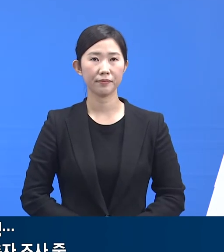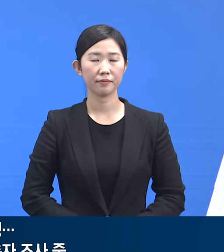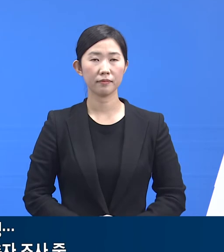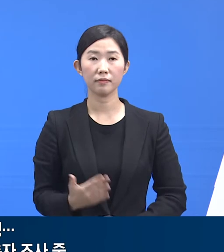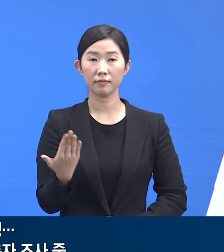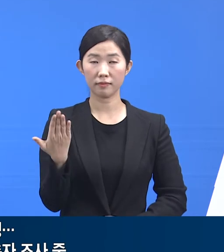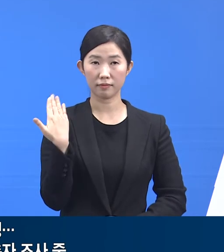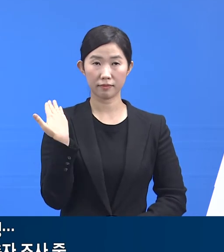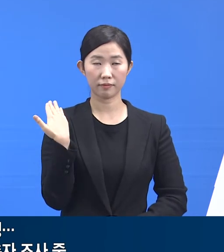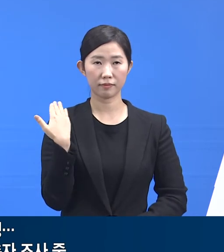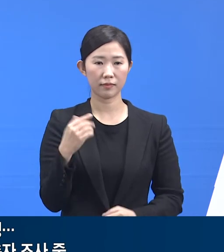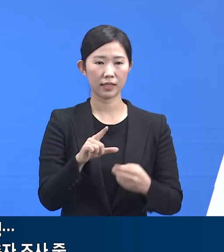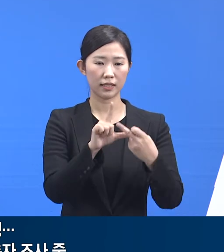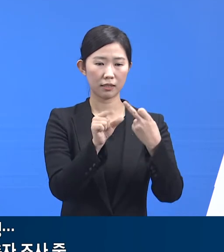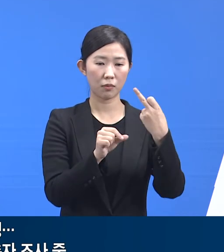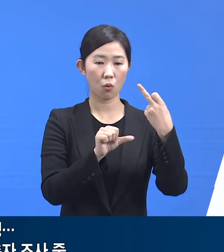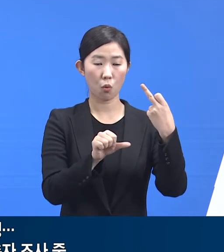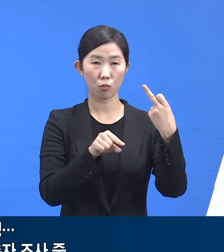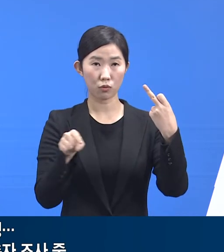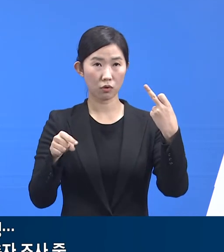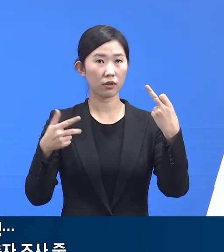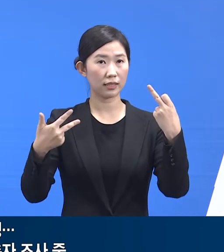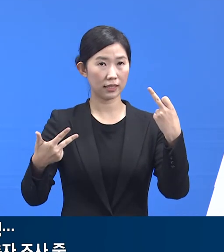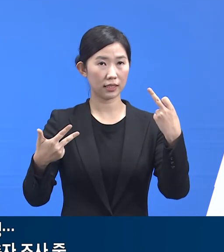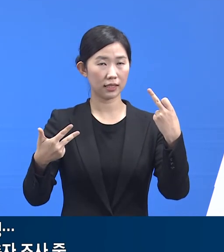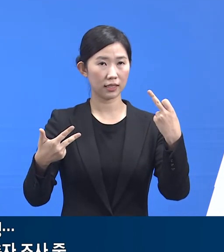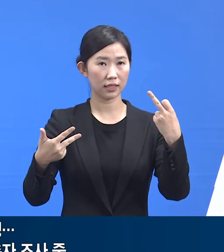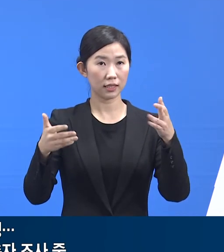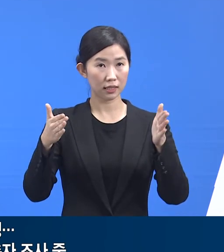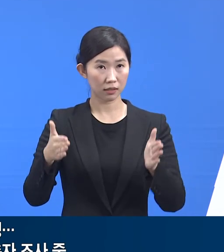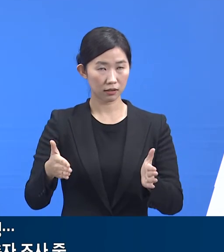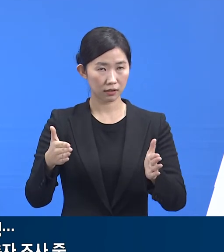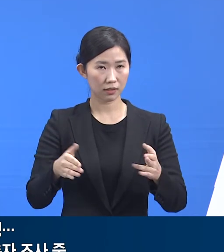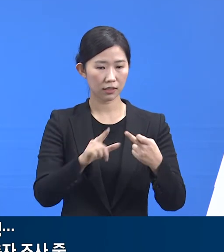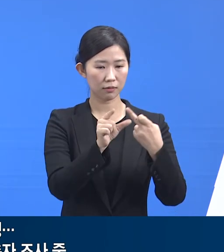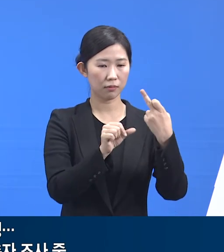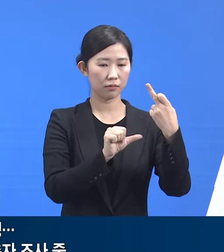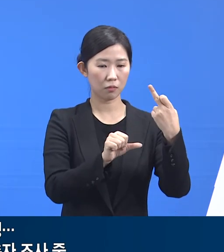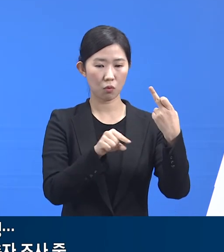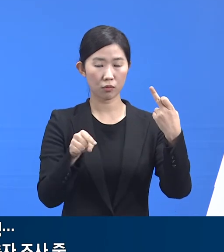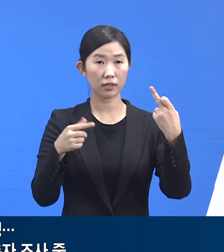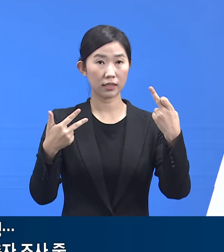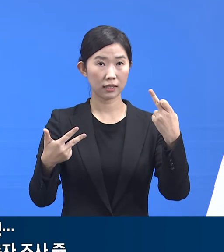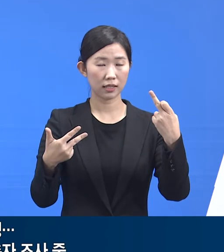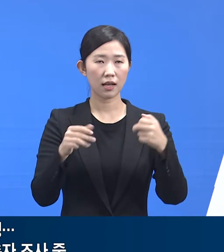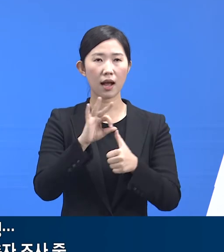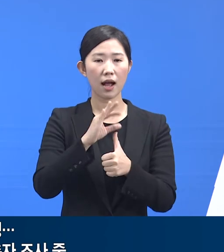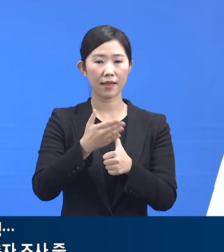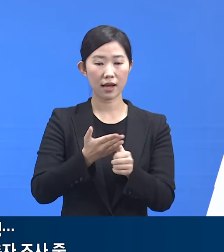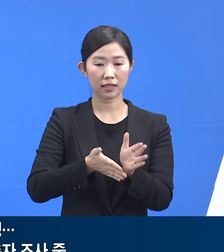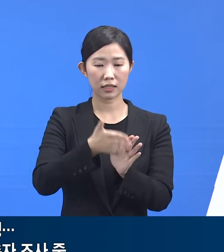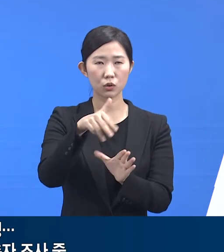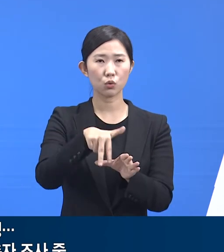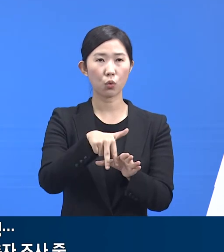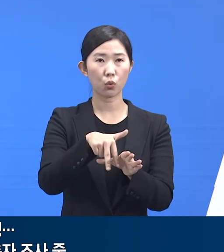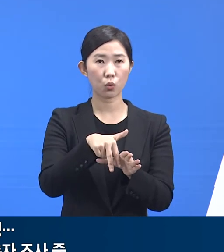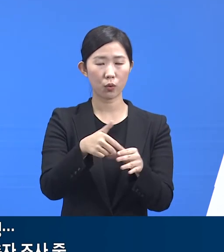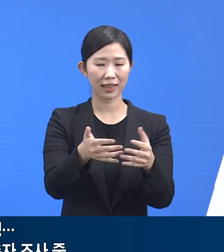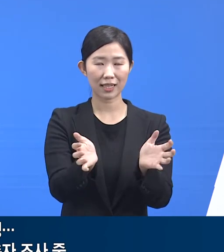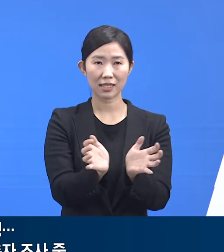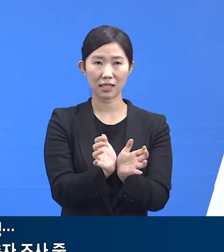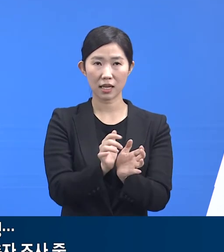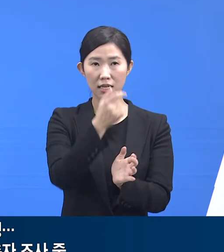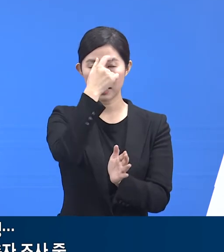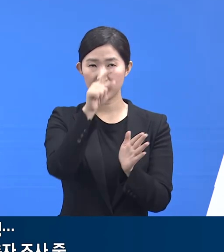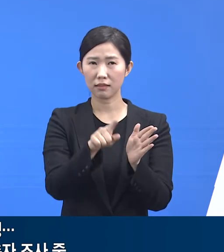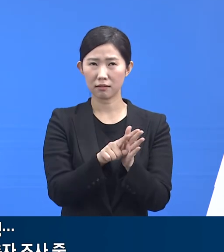지난 12월 5일부터 7일 동안 안양시에 소재한 종교단체 신도 2명이 확진 판정을